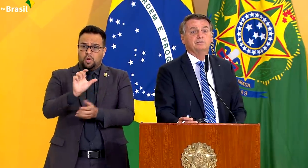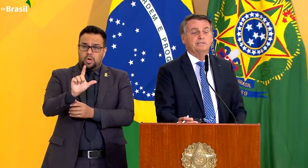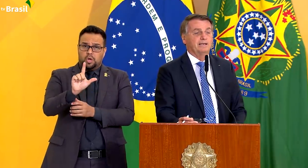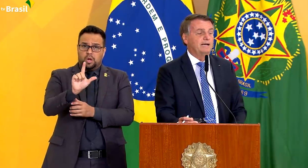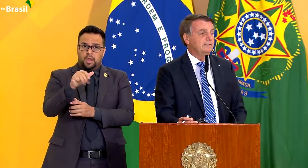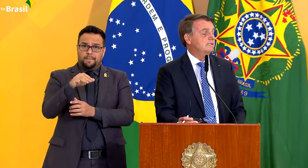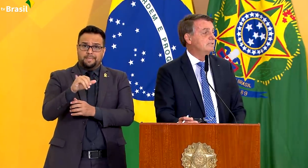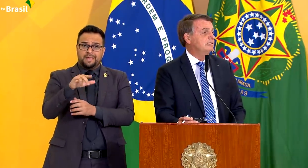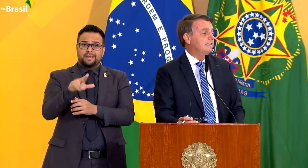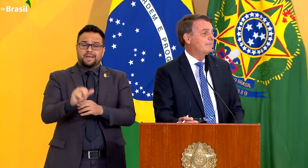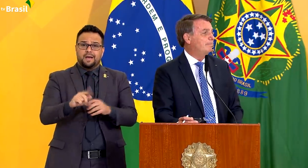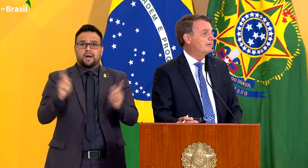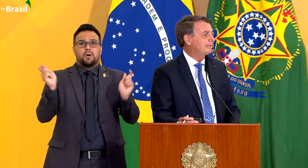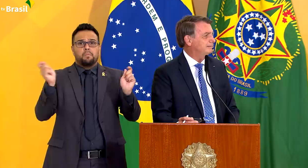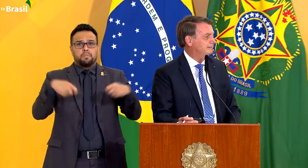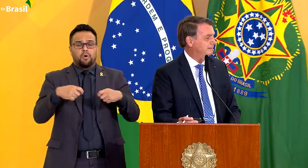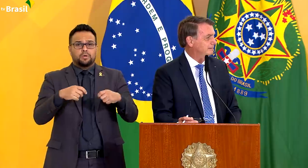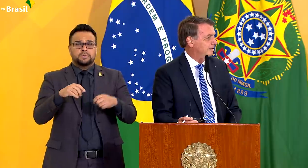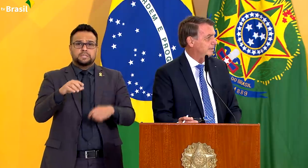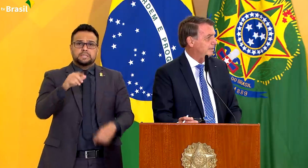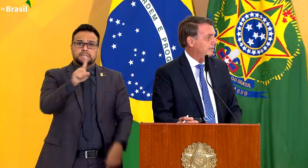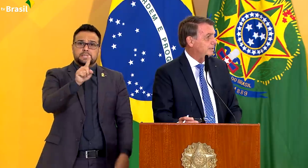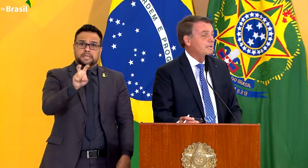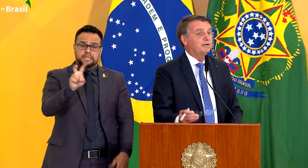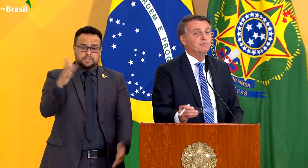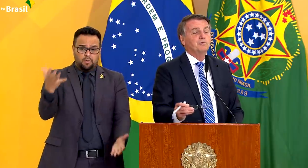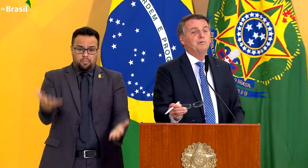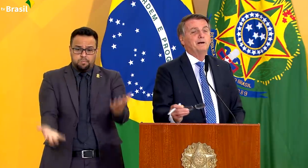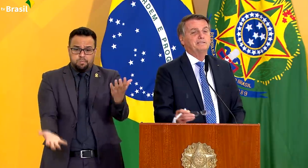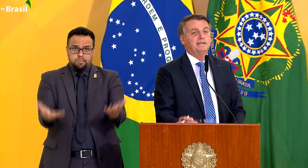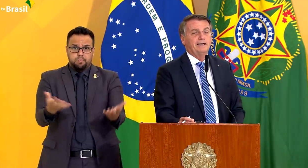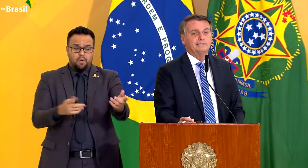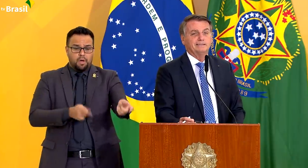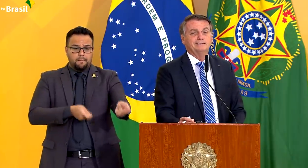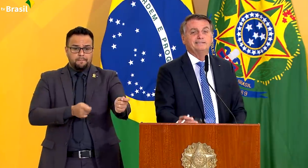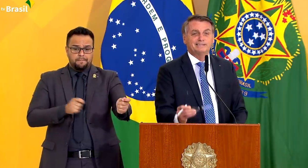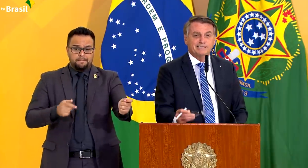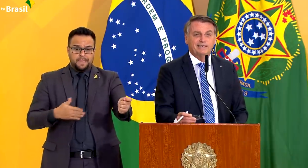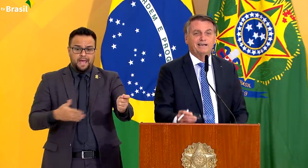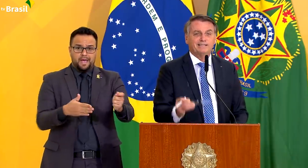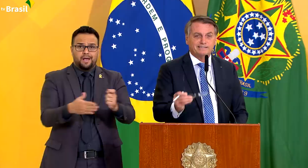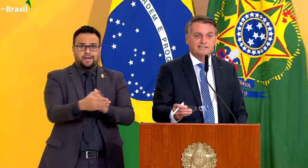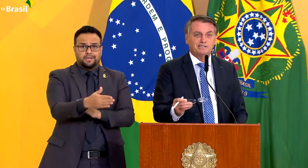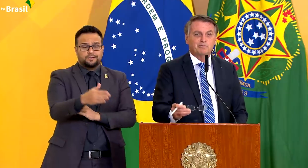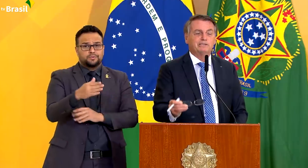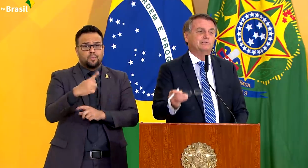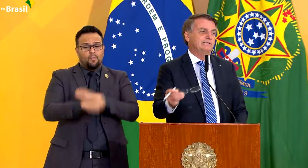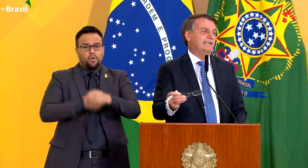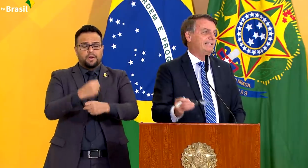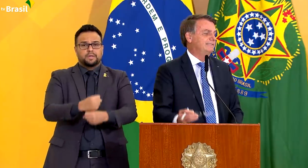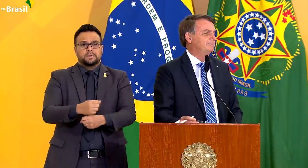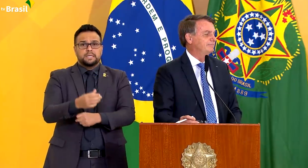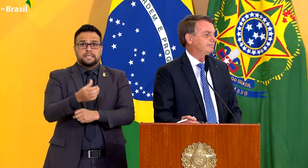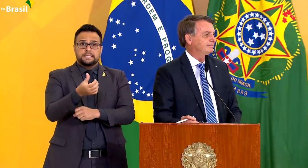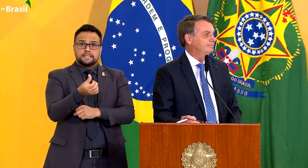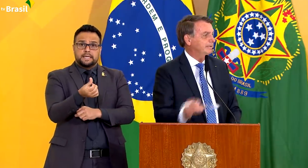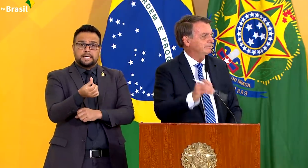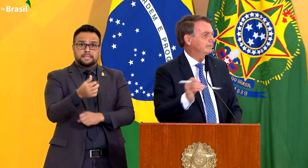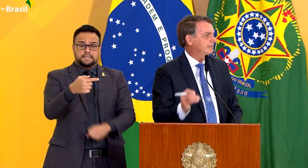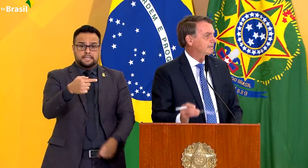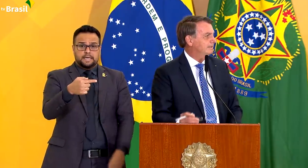a 15 toneladas de tilápia por ano. E se ela for compartilhada, de 100 a 150 toneladas.